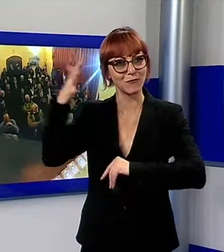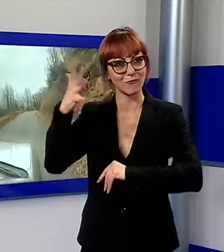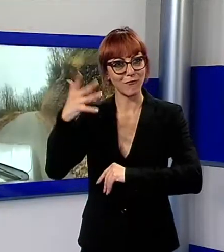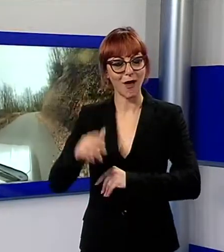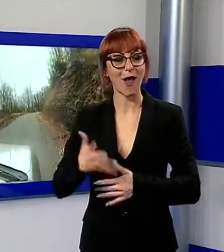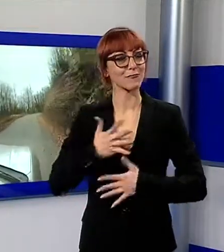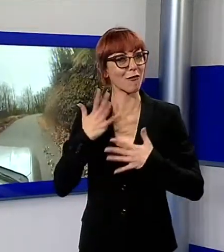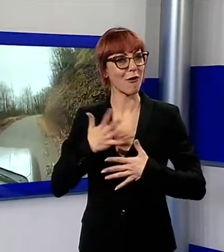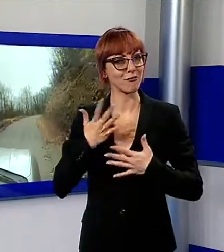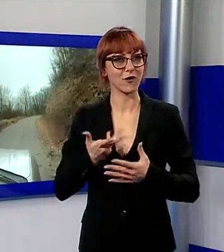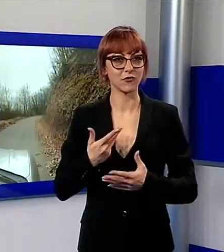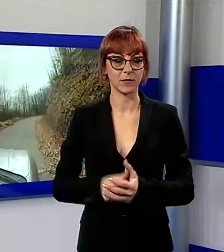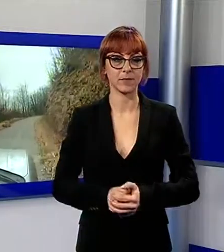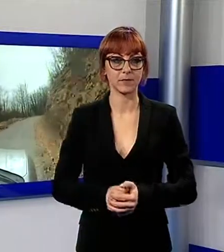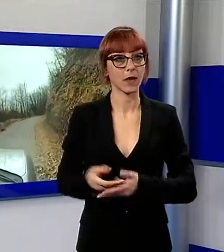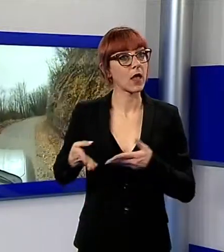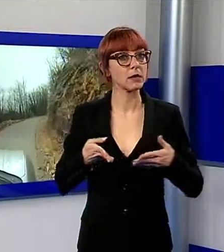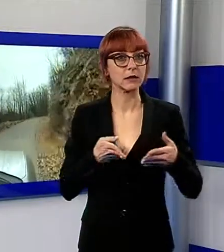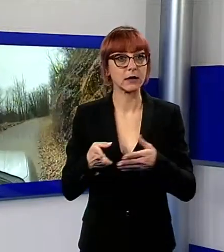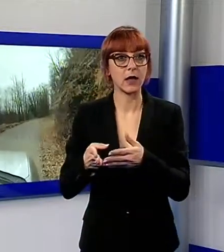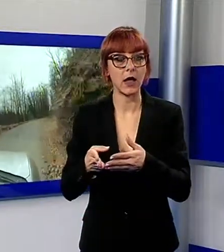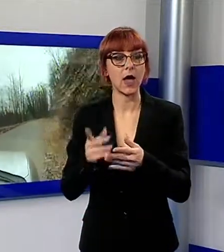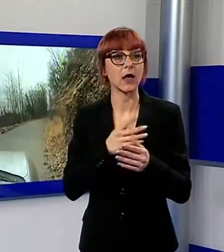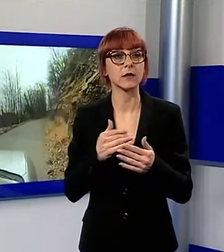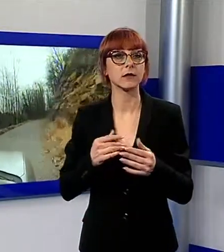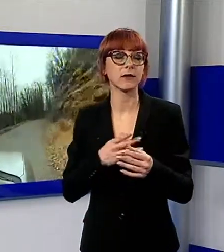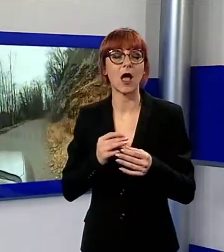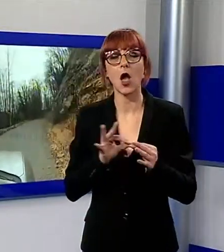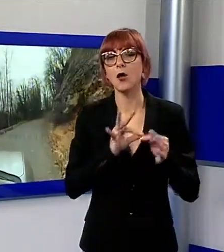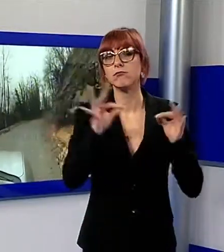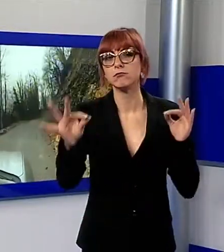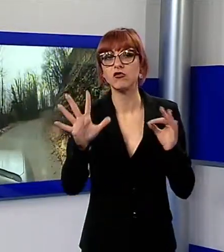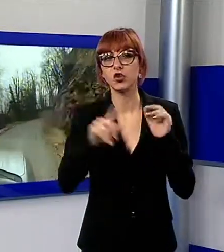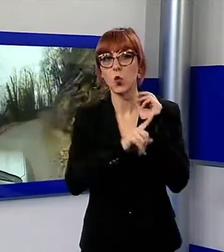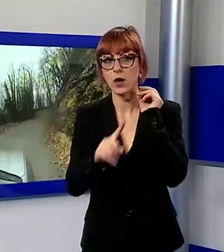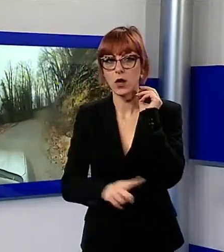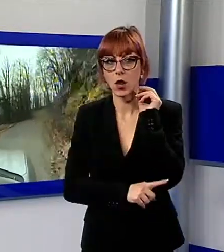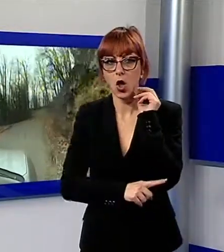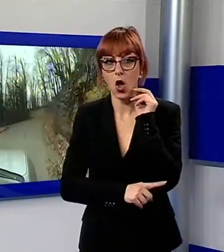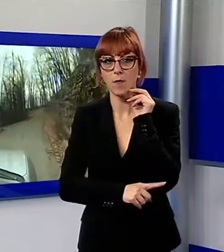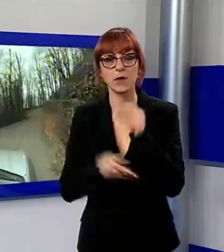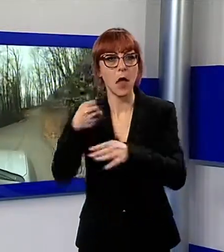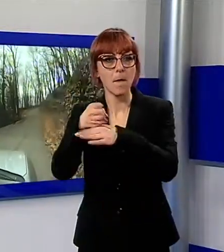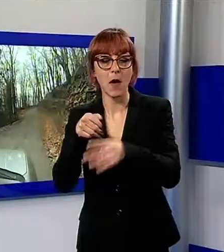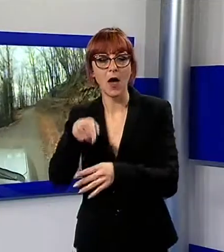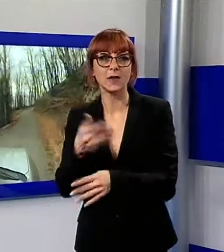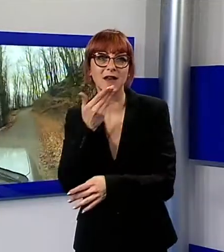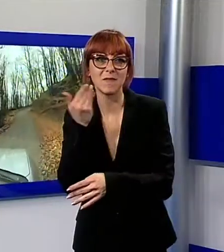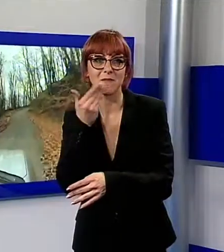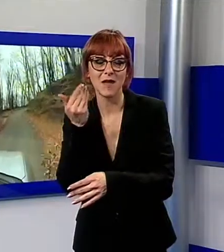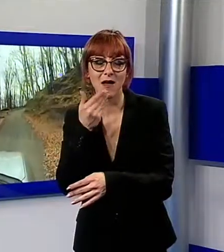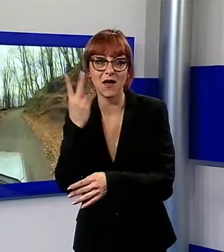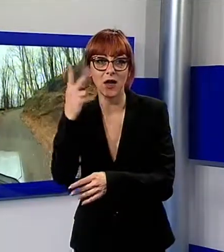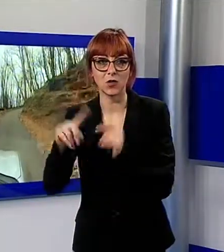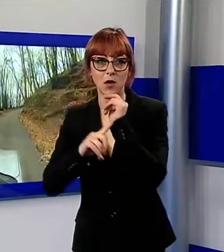presenti. La strada in totale non supera i 5 chilometri e la parte da completare è meno di due e queste sono le difficoltà